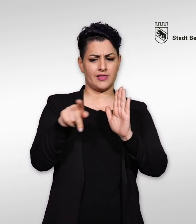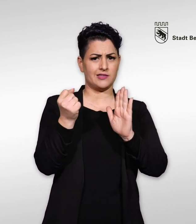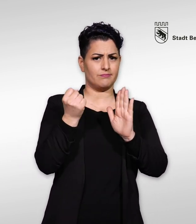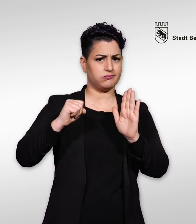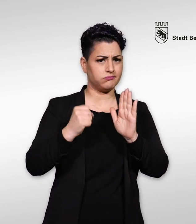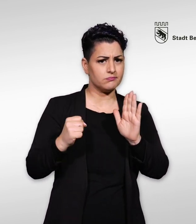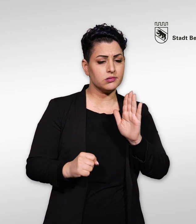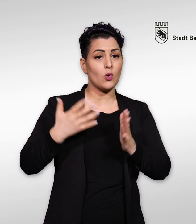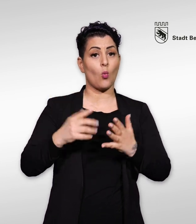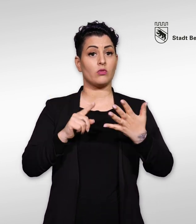Interessenskonflikte.